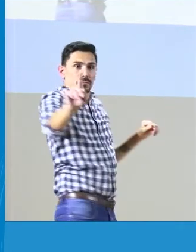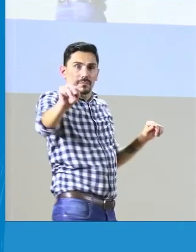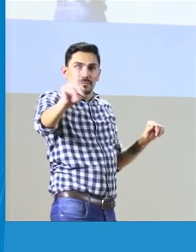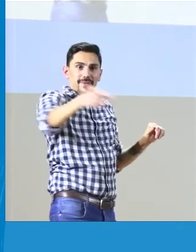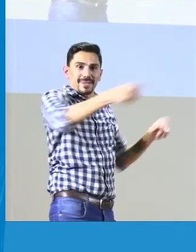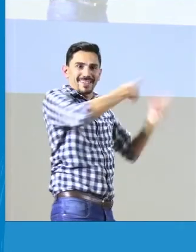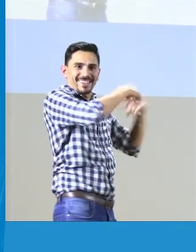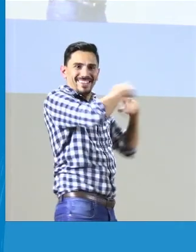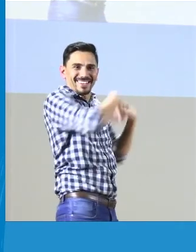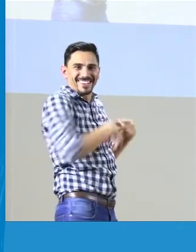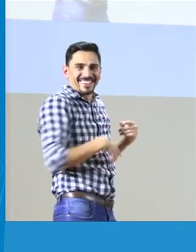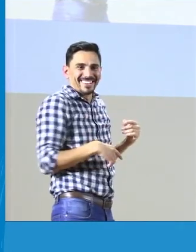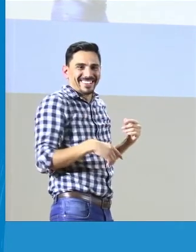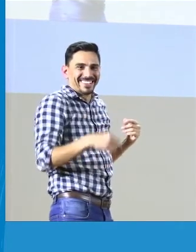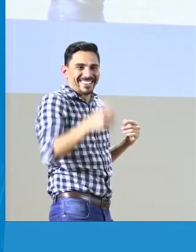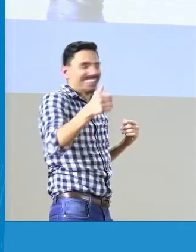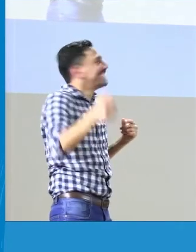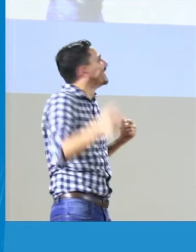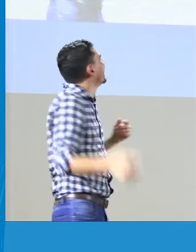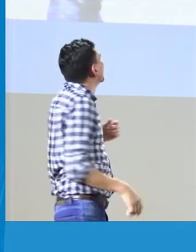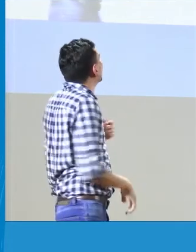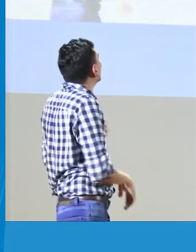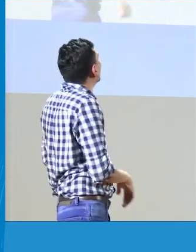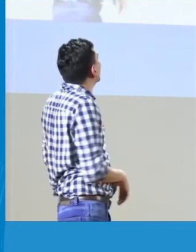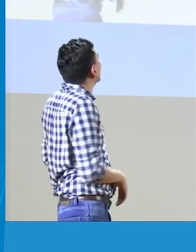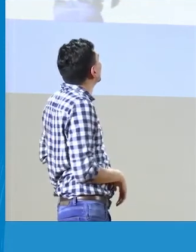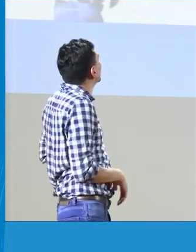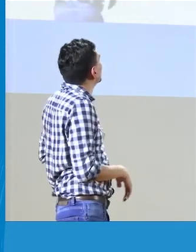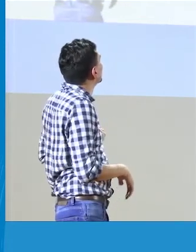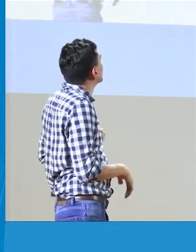Por favor, todavía no, me devuelves la diapositiva, la anterior.